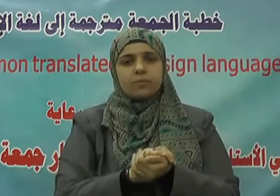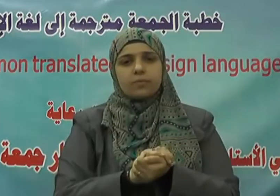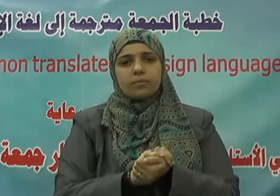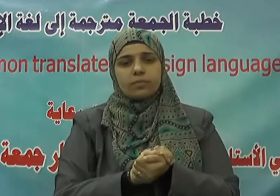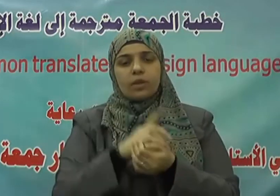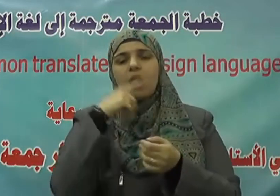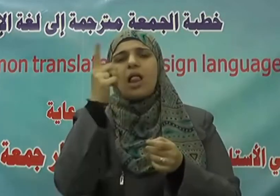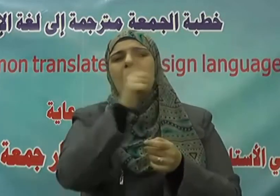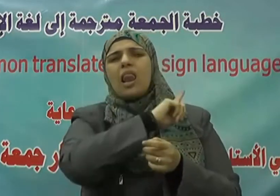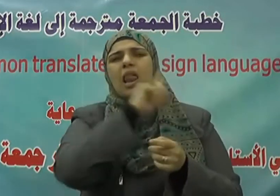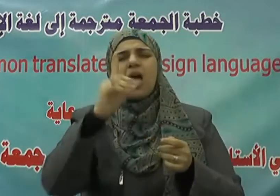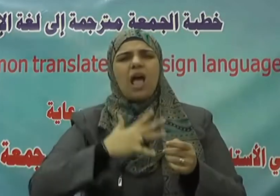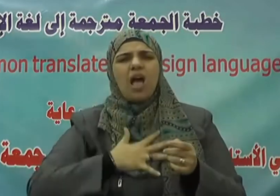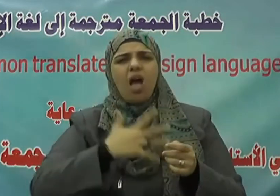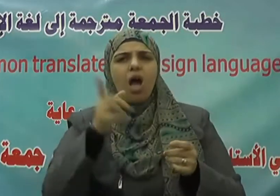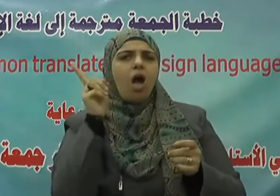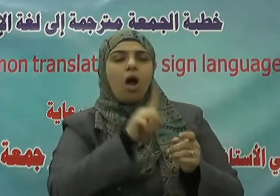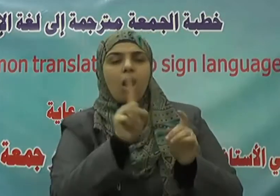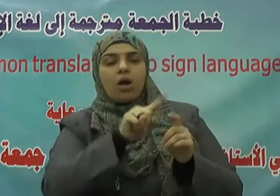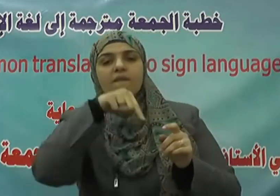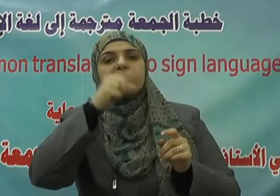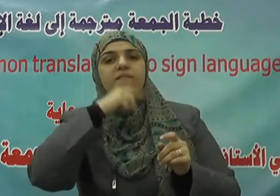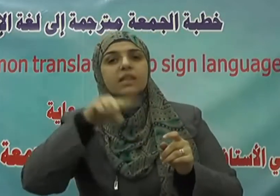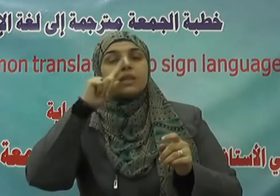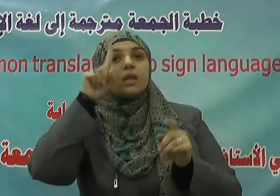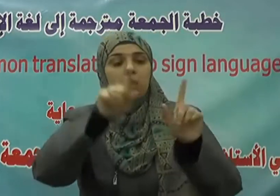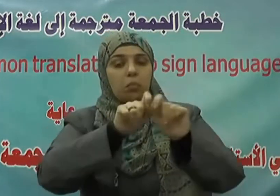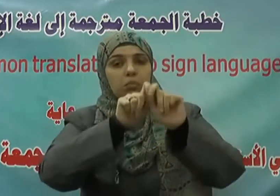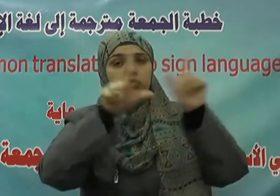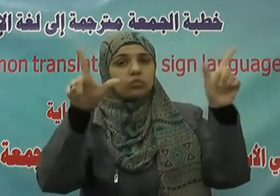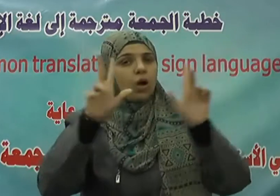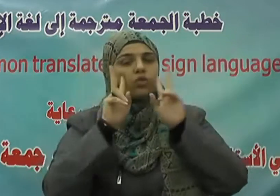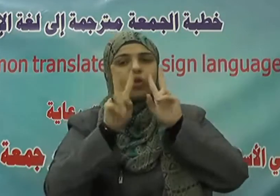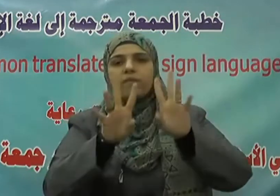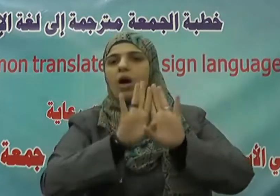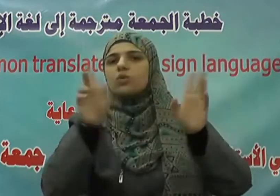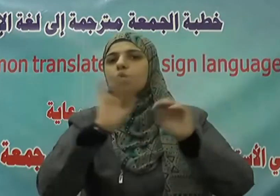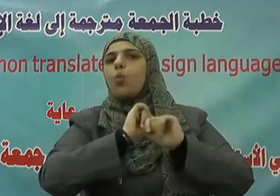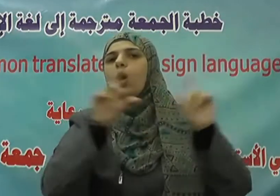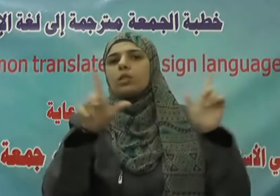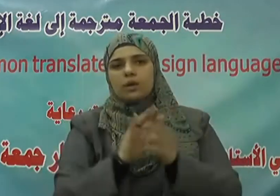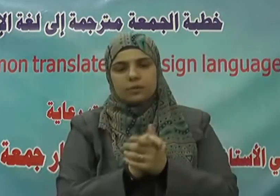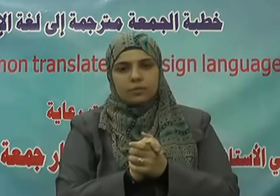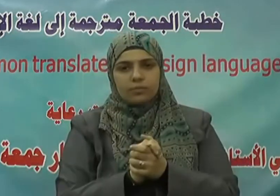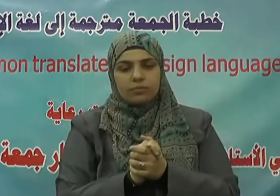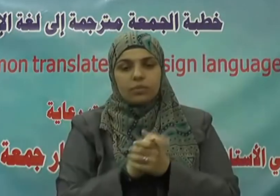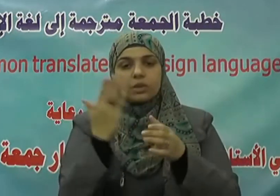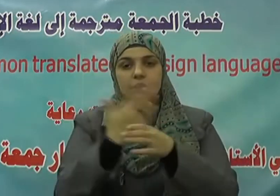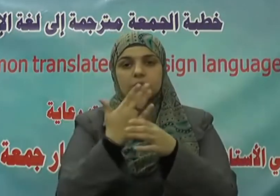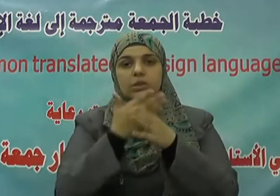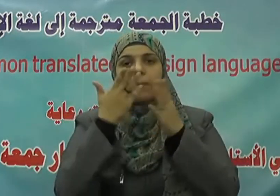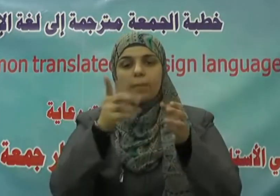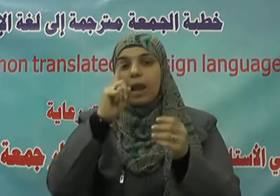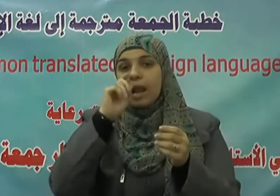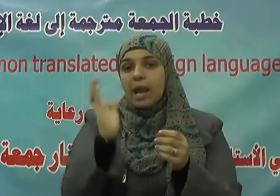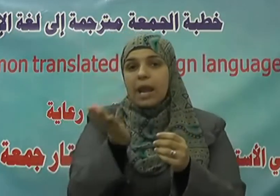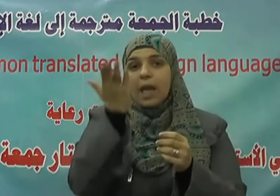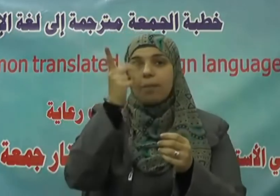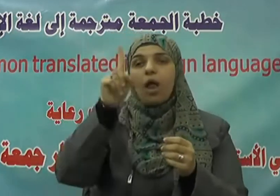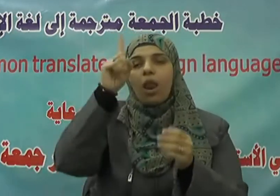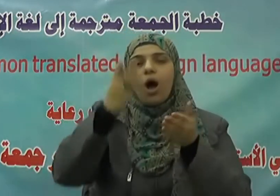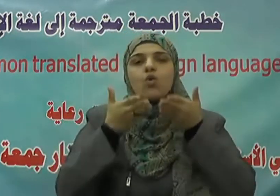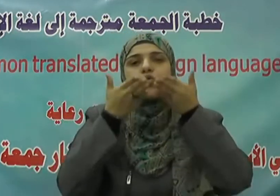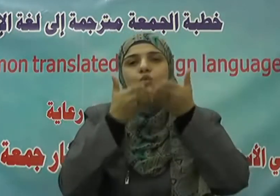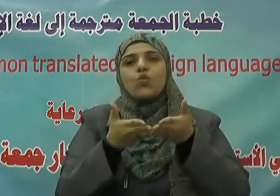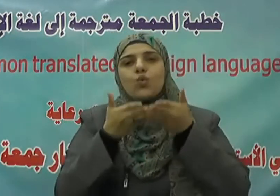إكراه في الدين قد تبين الرشد من الغي فهذا نبي الله نوح عليه